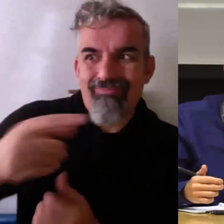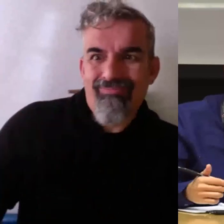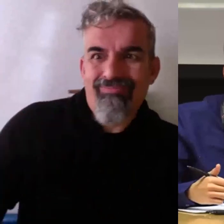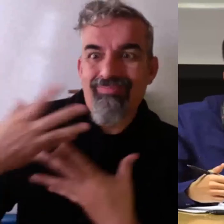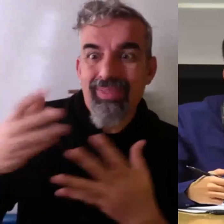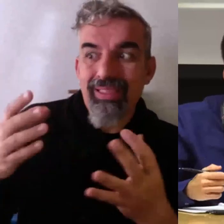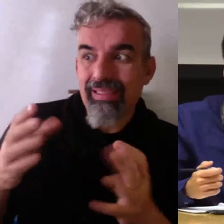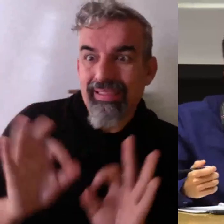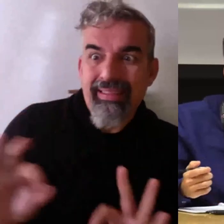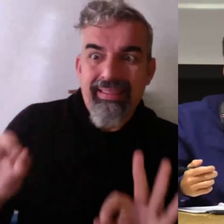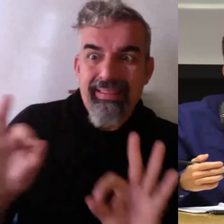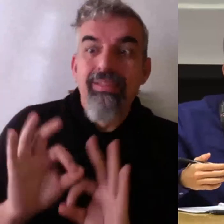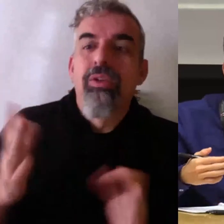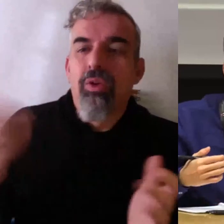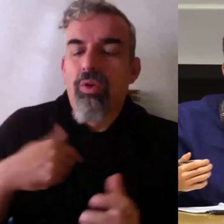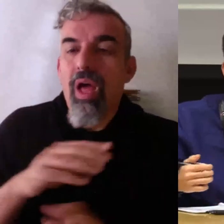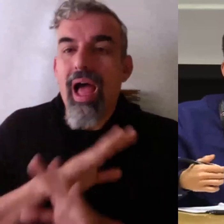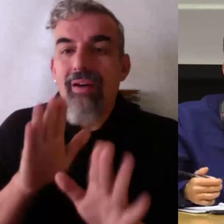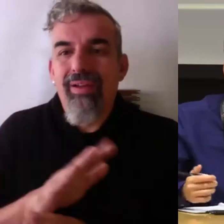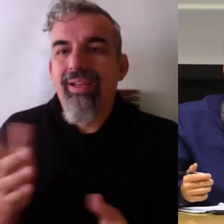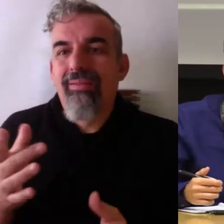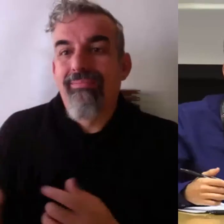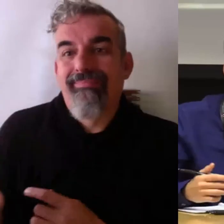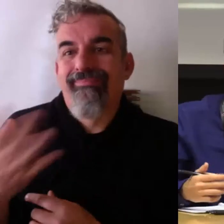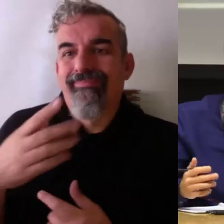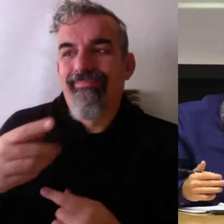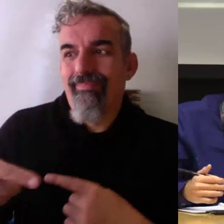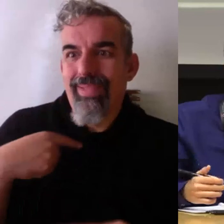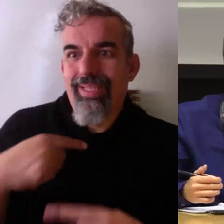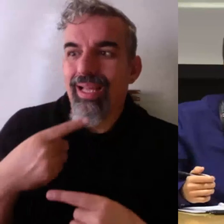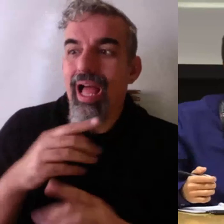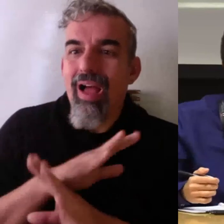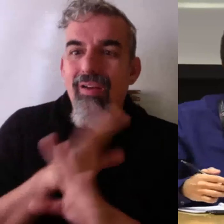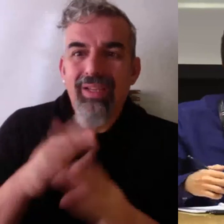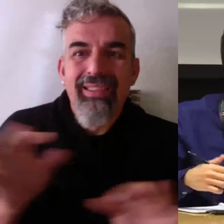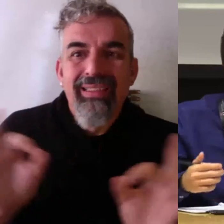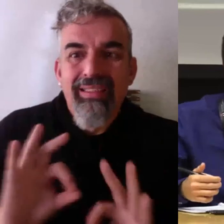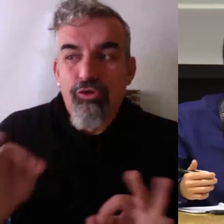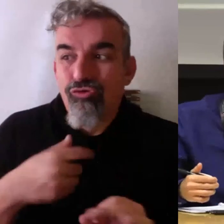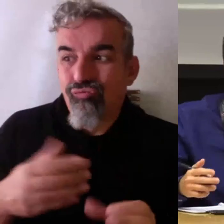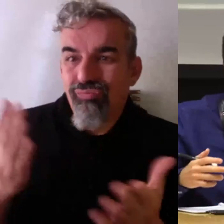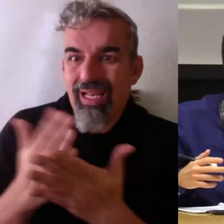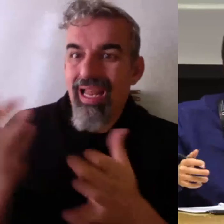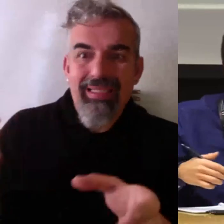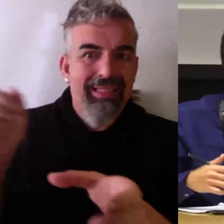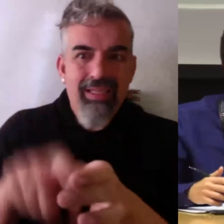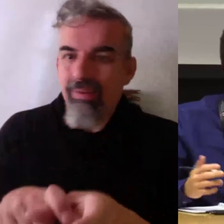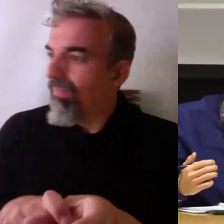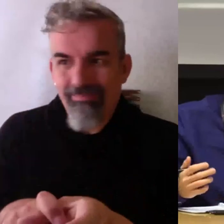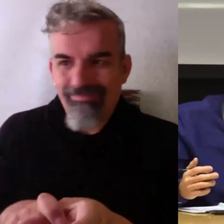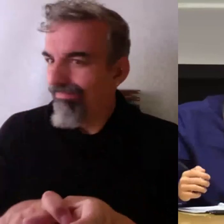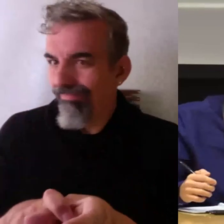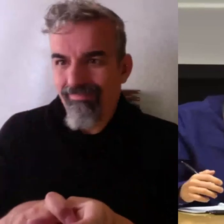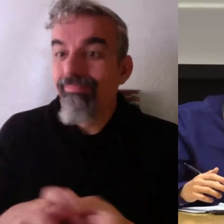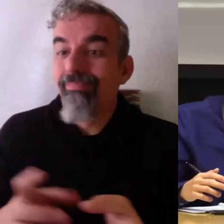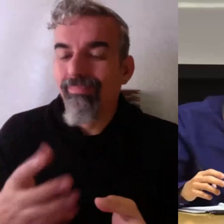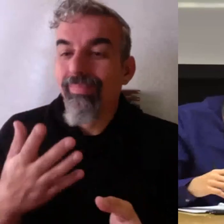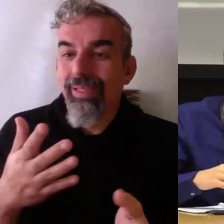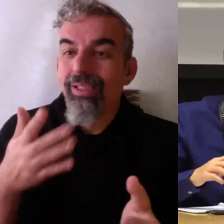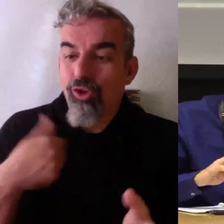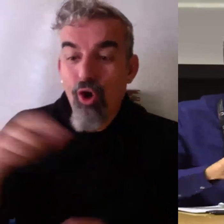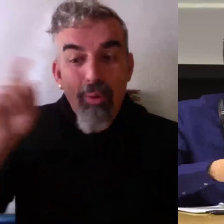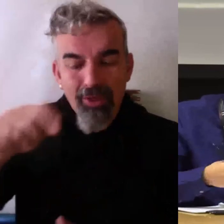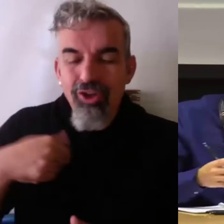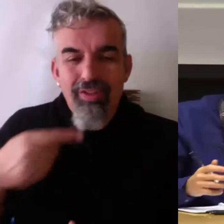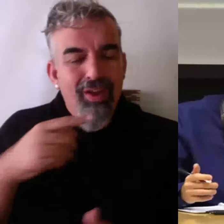universidad, es muy poco probable que me llegue a mí ese mensaje y es muy poco probable que asista a esa recepción de feedback.